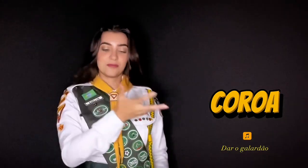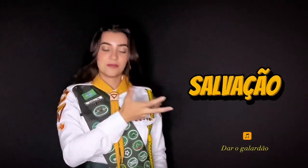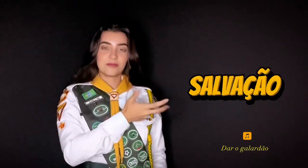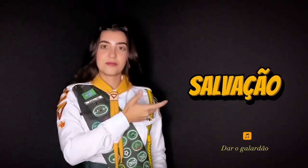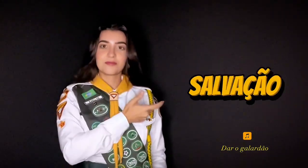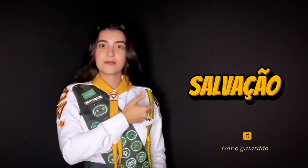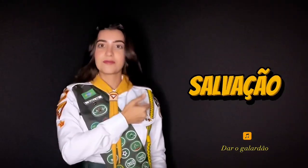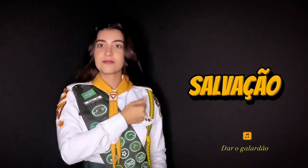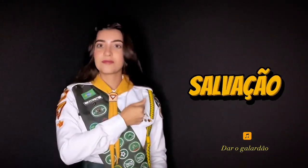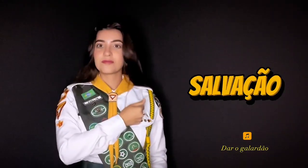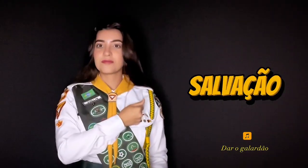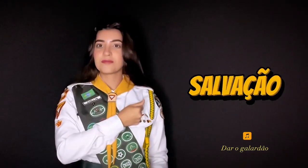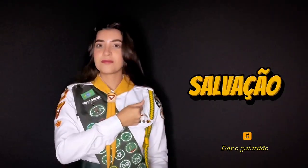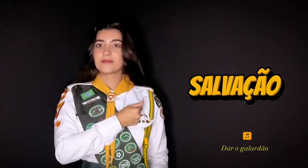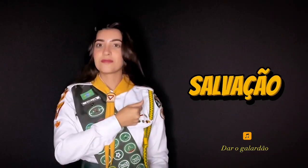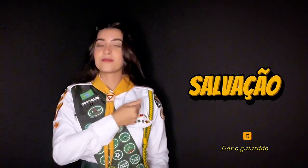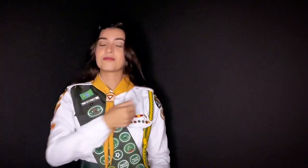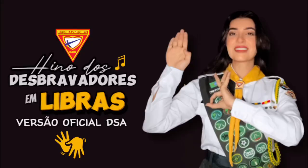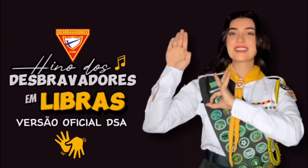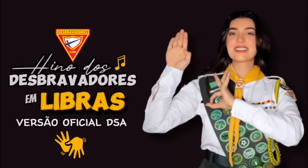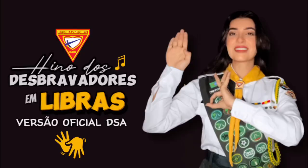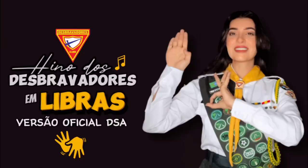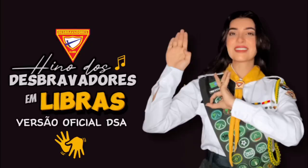Salvação Salvar Salvar Salvar Salvar Salvar Salvar Salvar